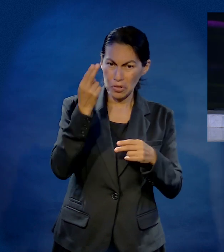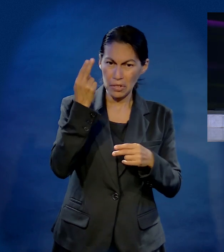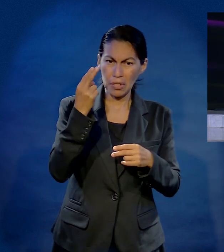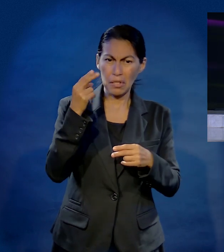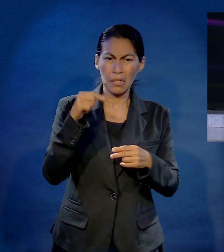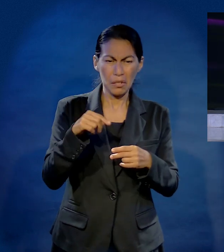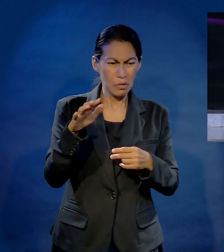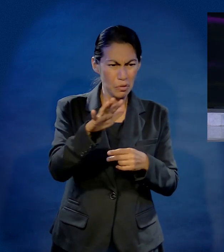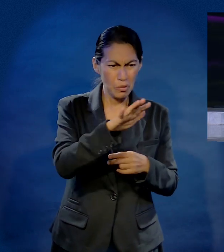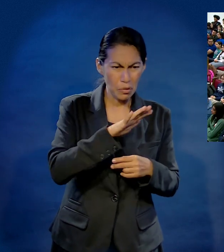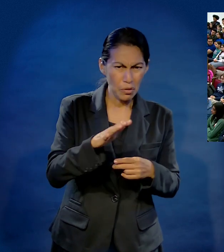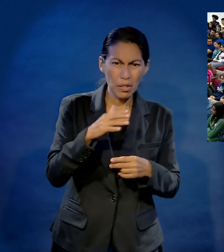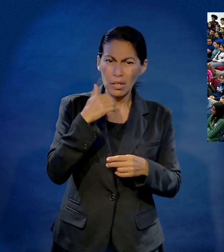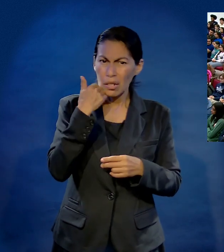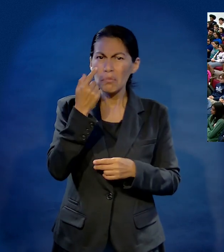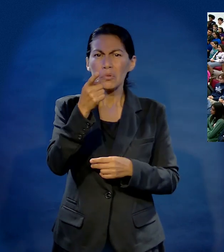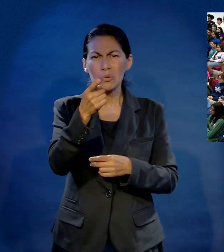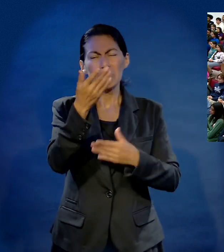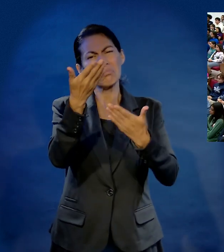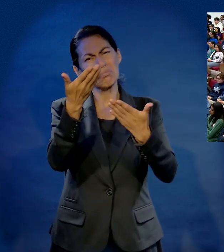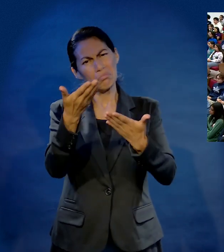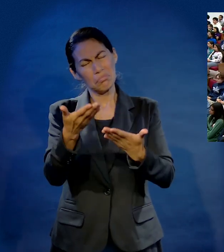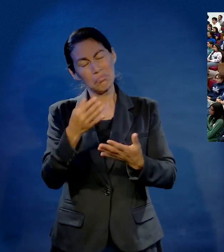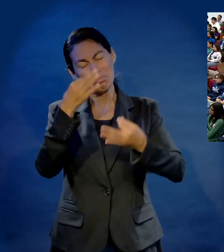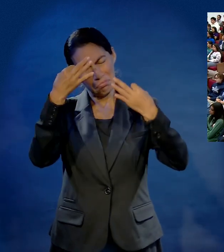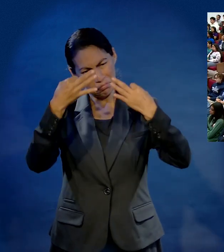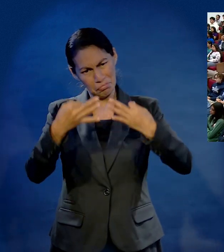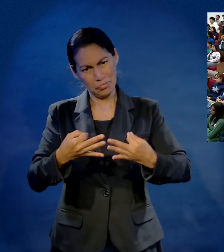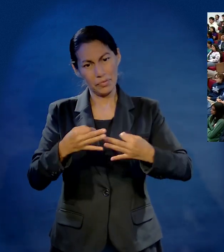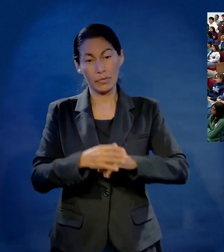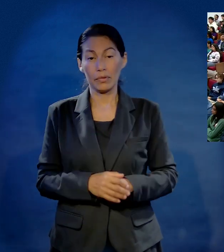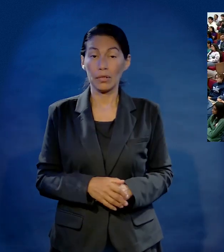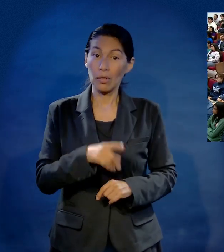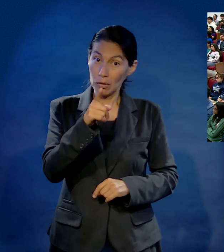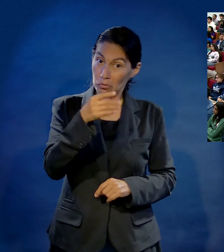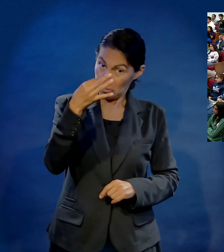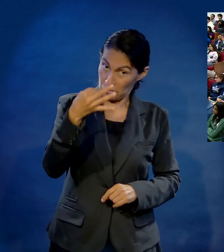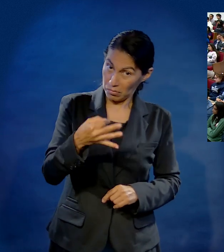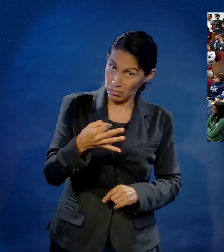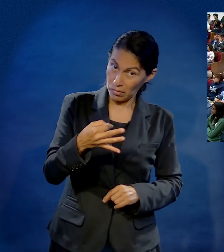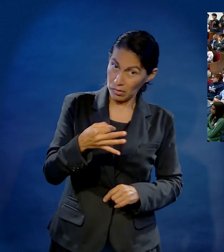bien. Porque si a ti te va bien, al mundo le va bien.